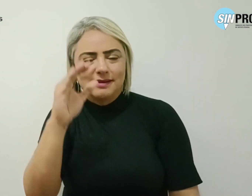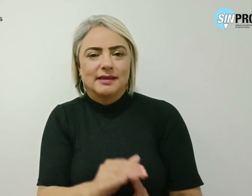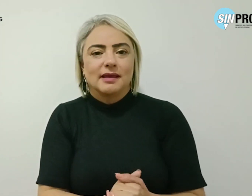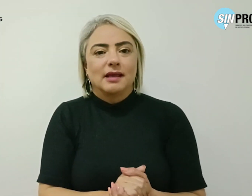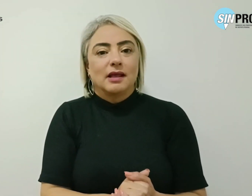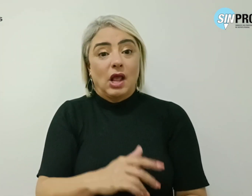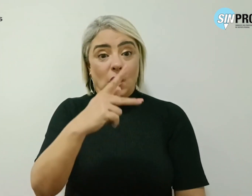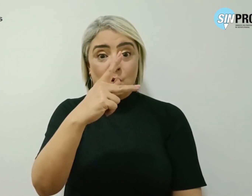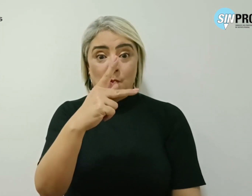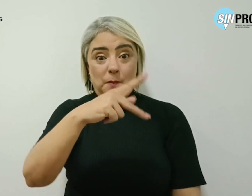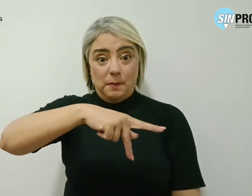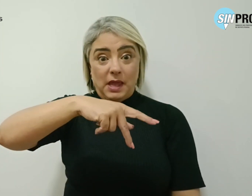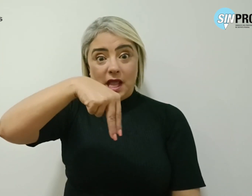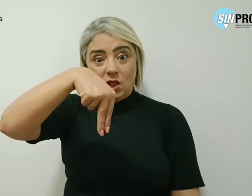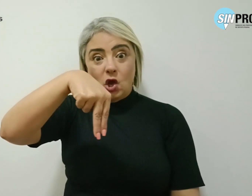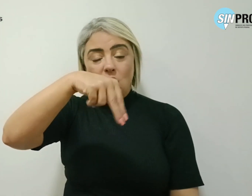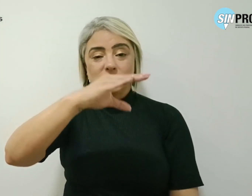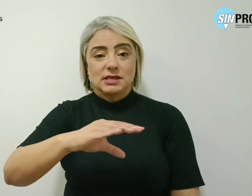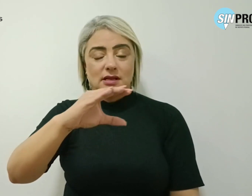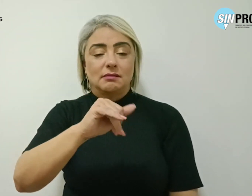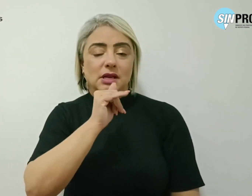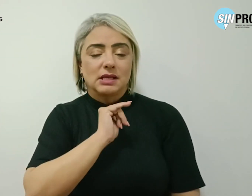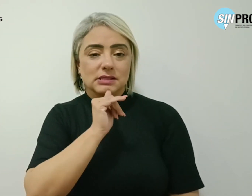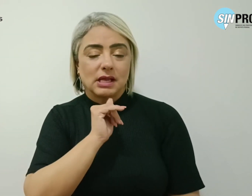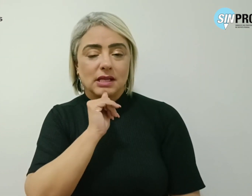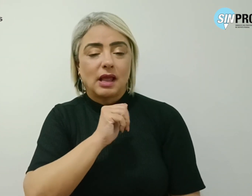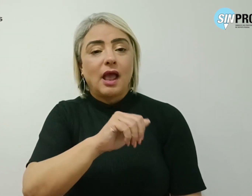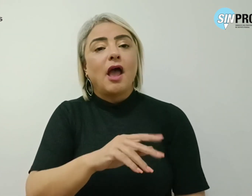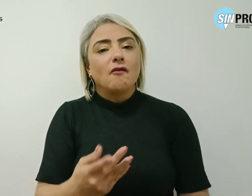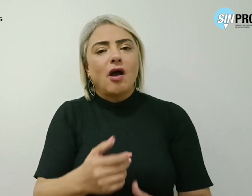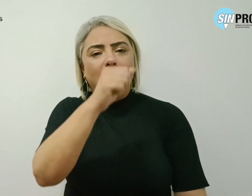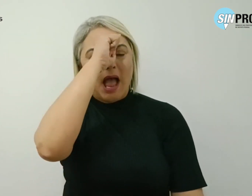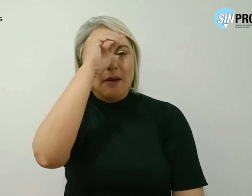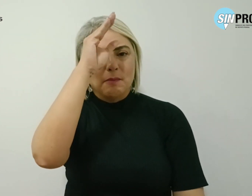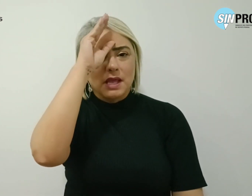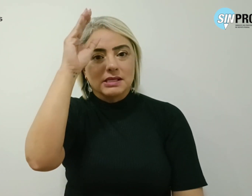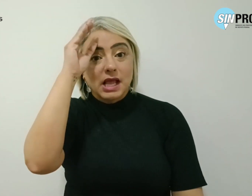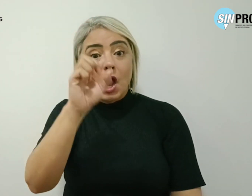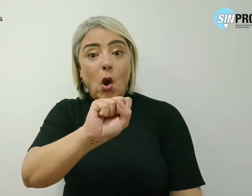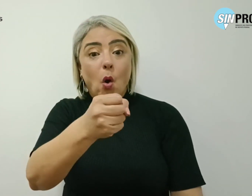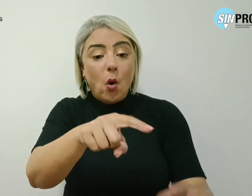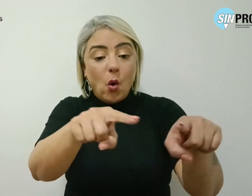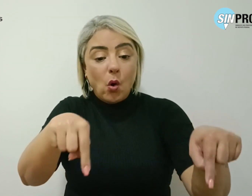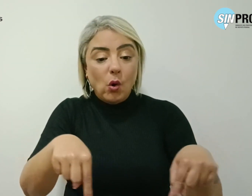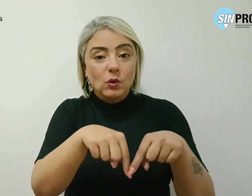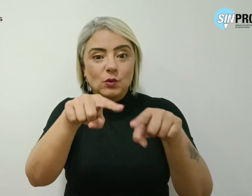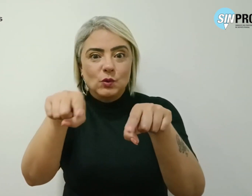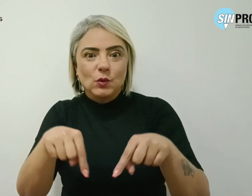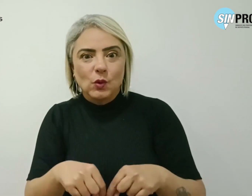penorte de Ceilândia, por exemplo, foram alfabetizadas oito turmas na época e a escola